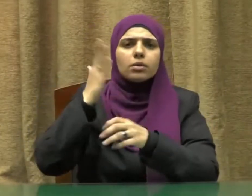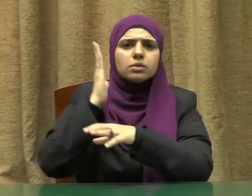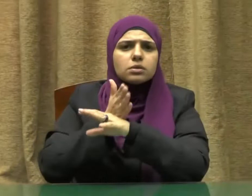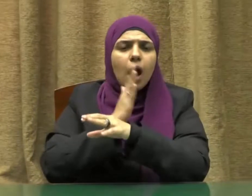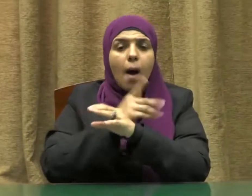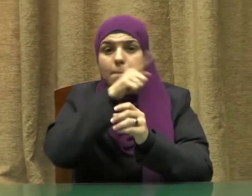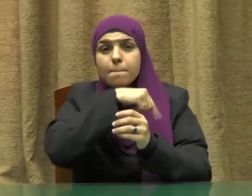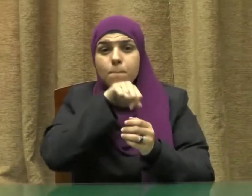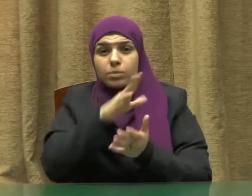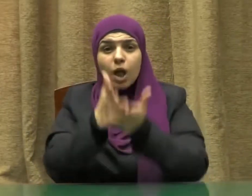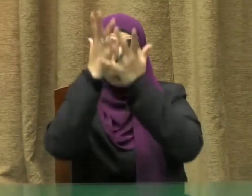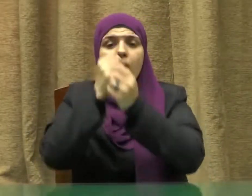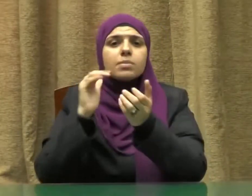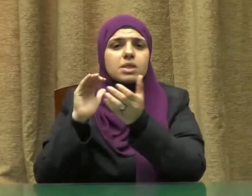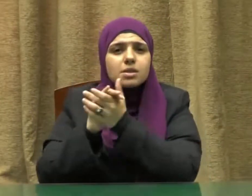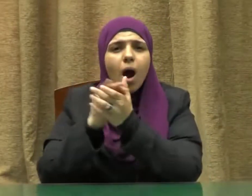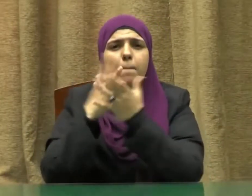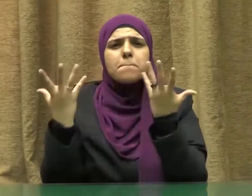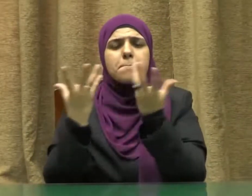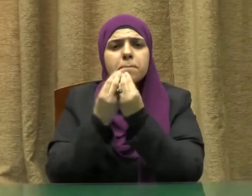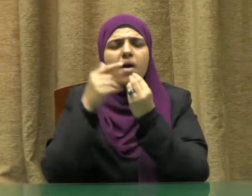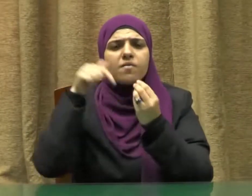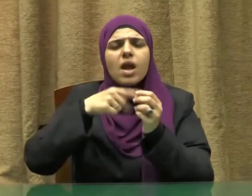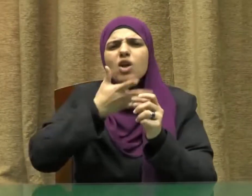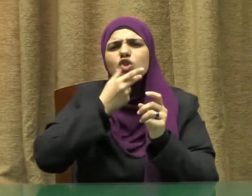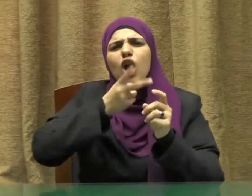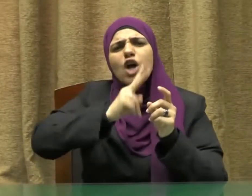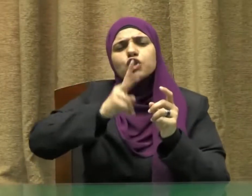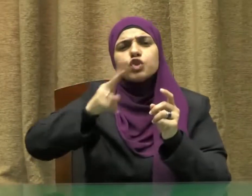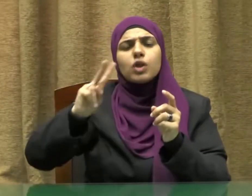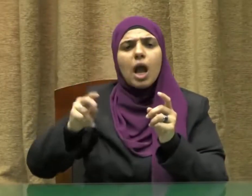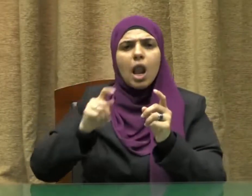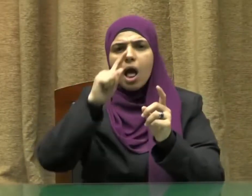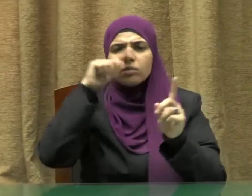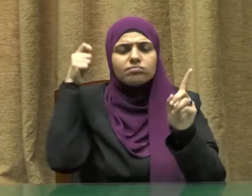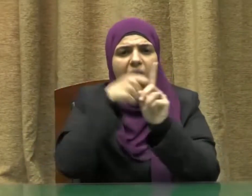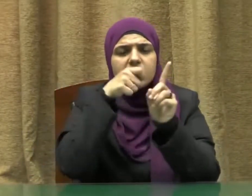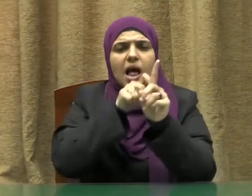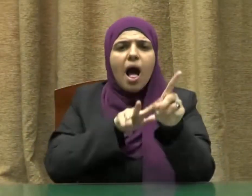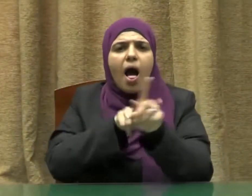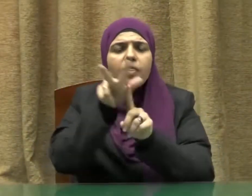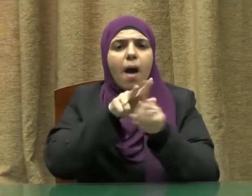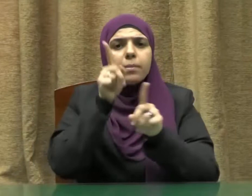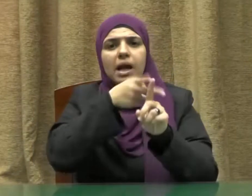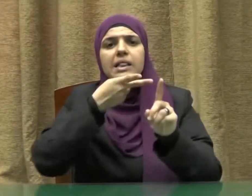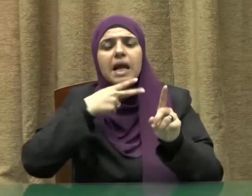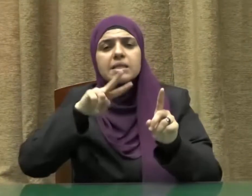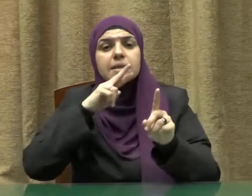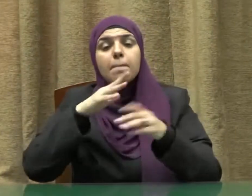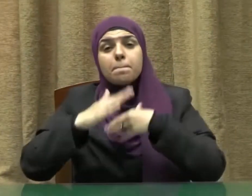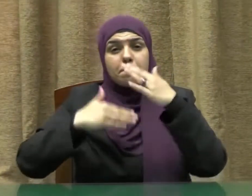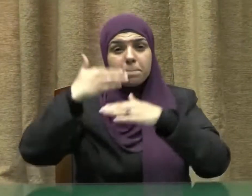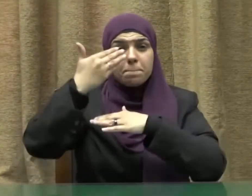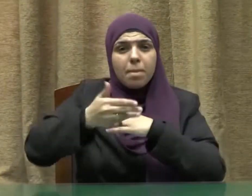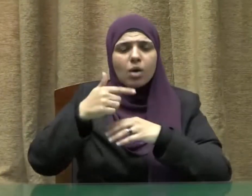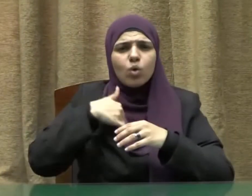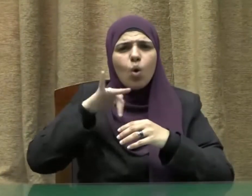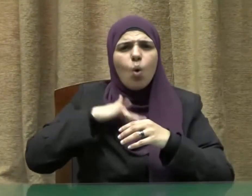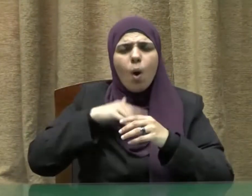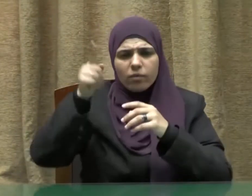خلالها هو وأصحابه ألوانا من الاضطهاد والأذى والتكذيب وبعد أن فقد